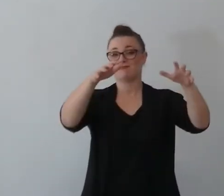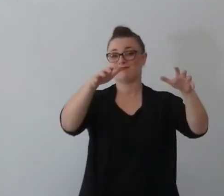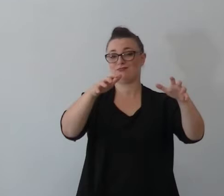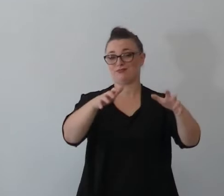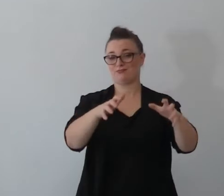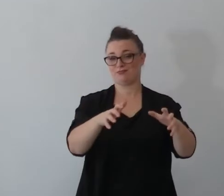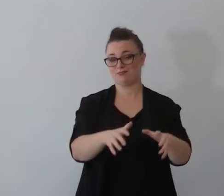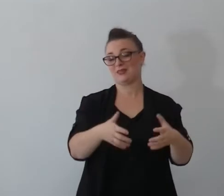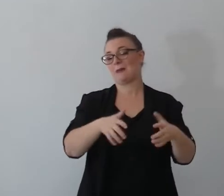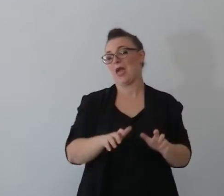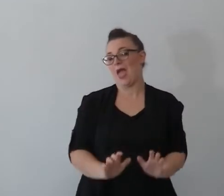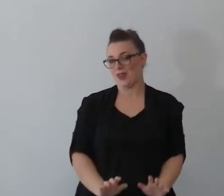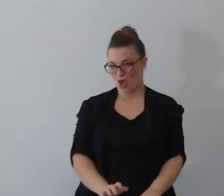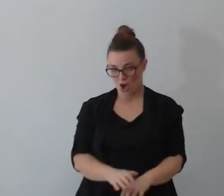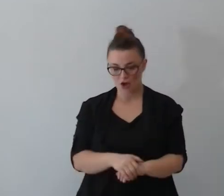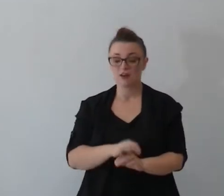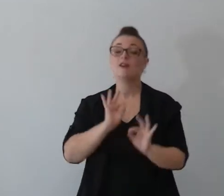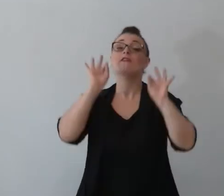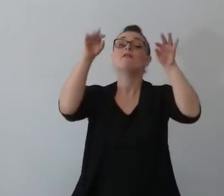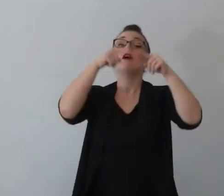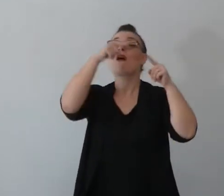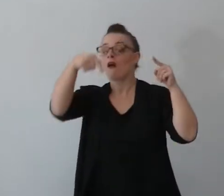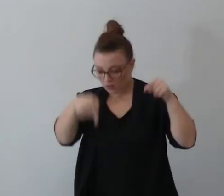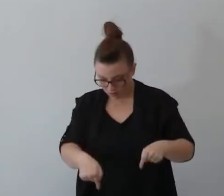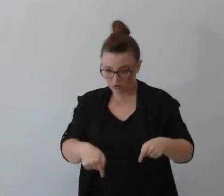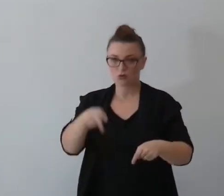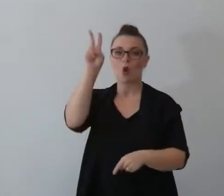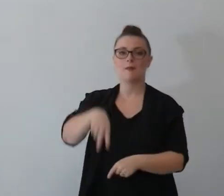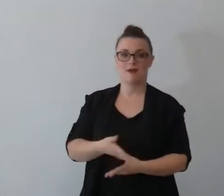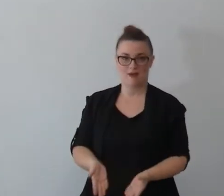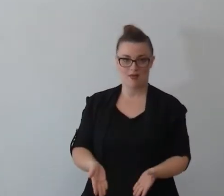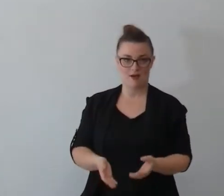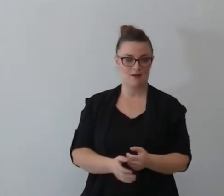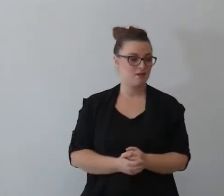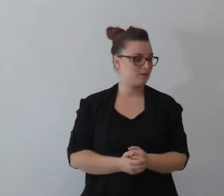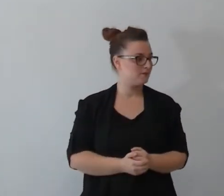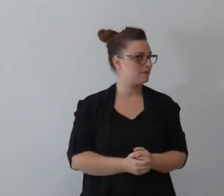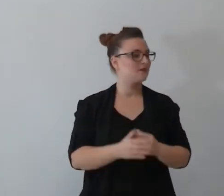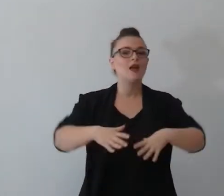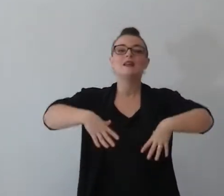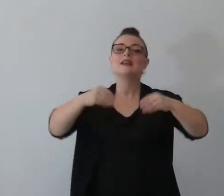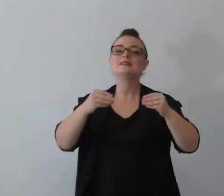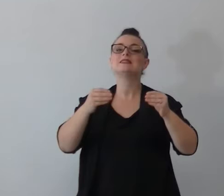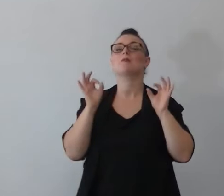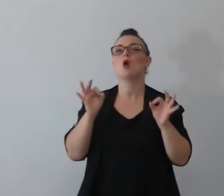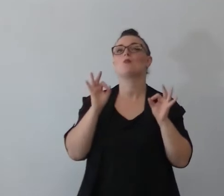e siamo arrivati agli anni nostri in chiesa in chiesa dove nascono forme alternative